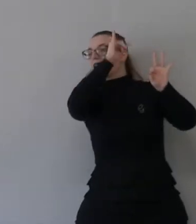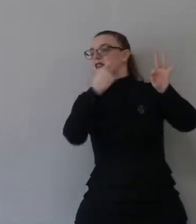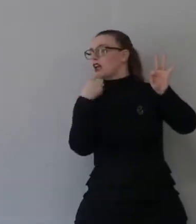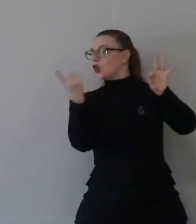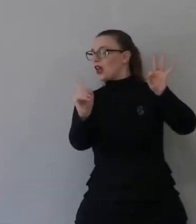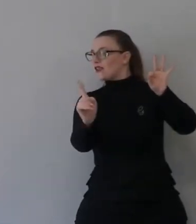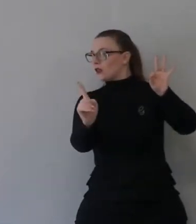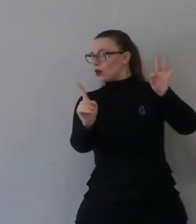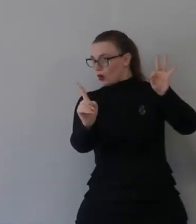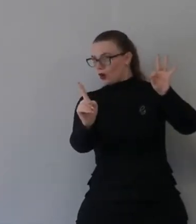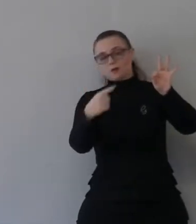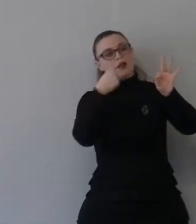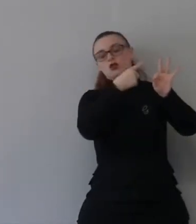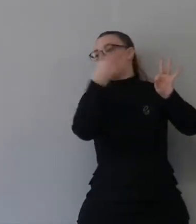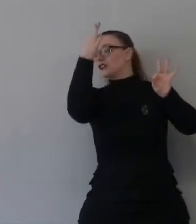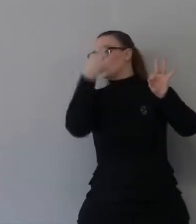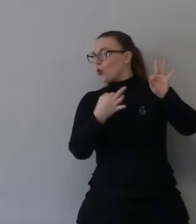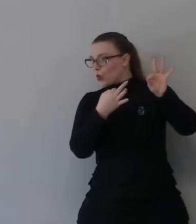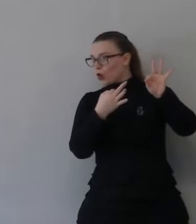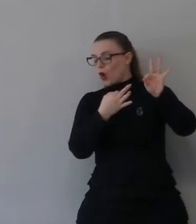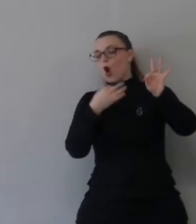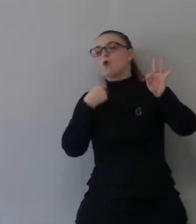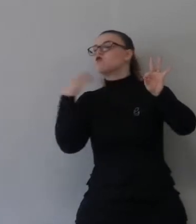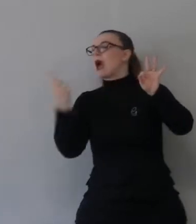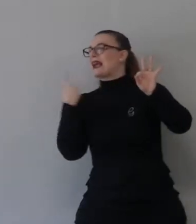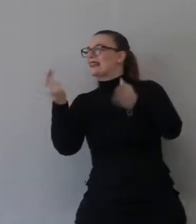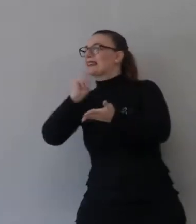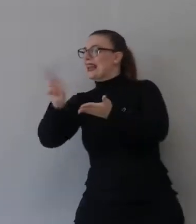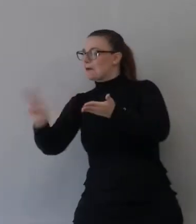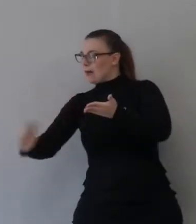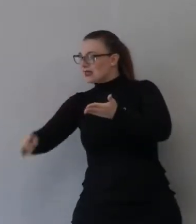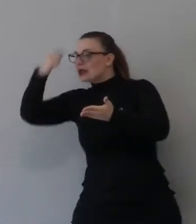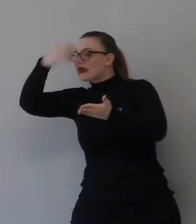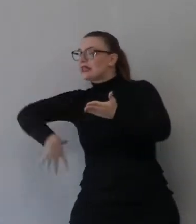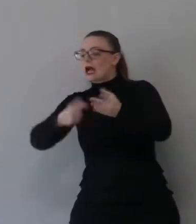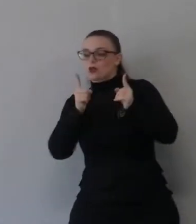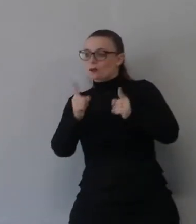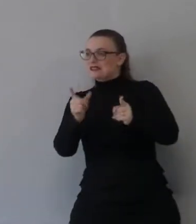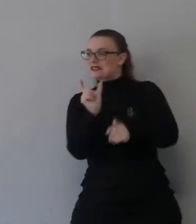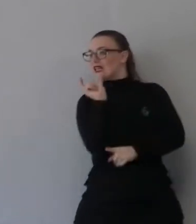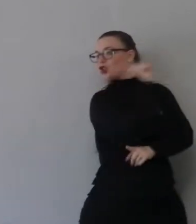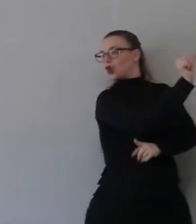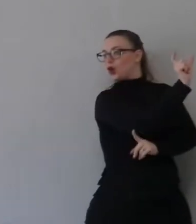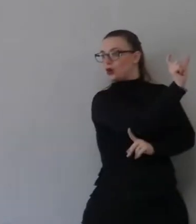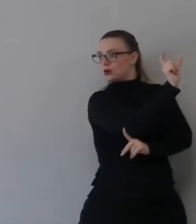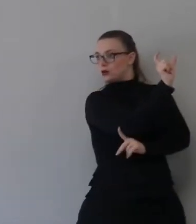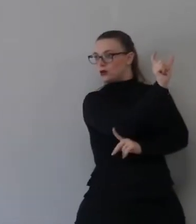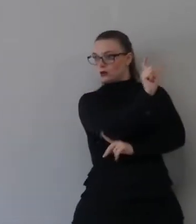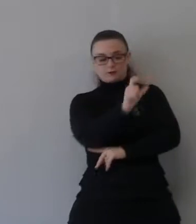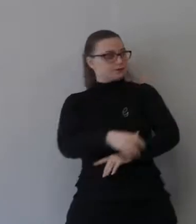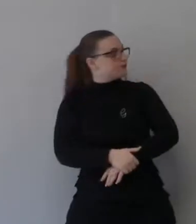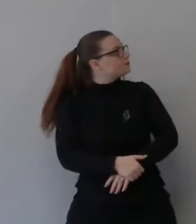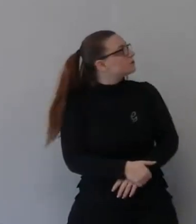l'apertura dal carcere dei prigionieri, invece Gesù dice «Per vi mettere i libertà di